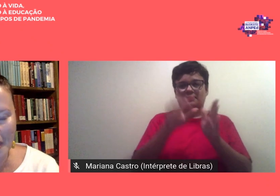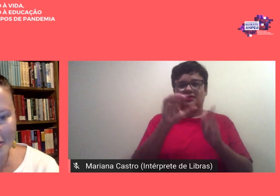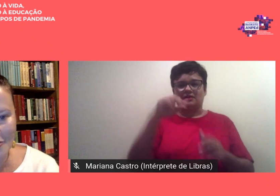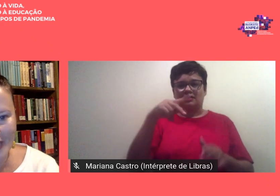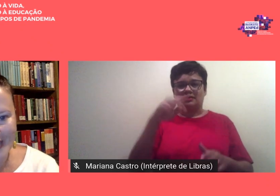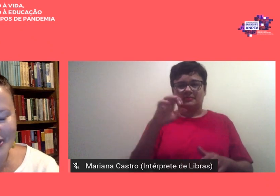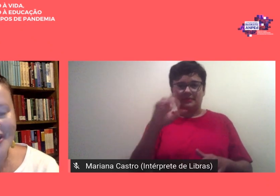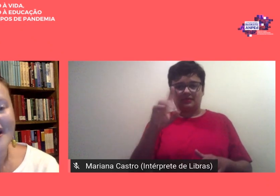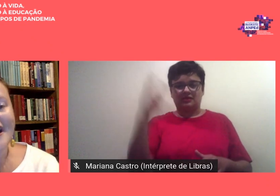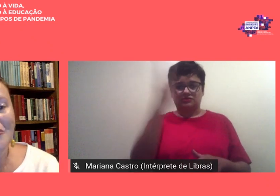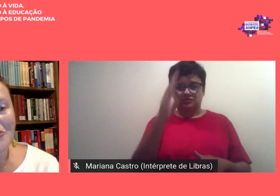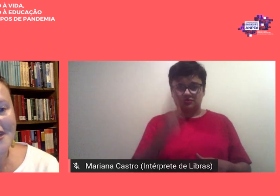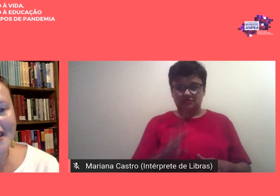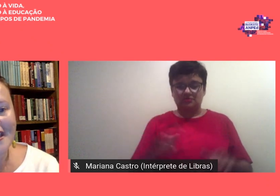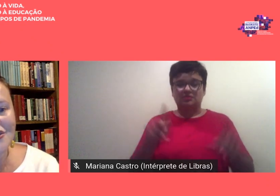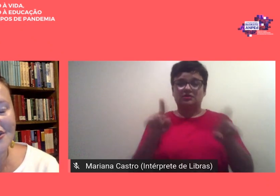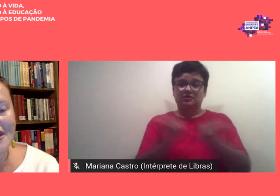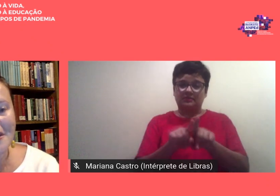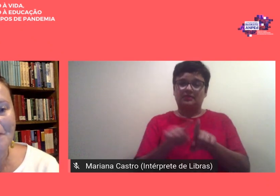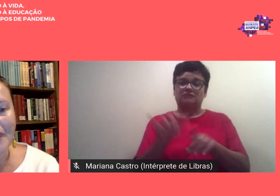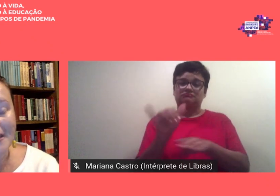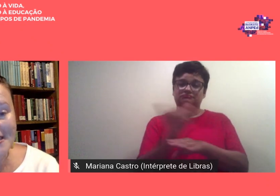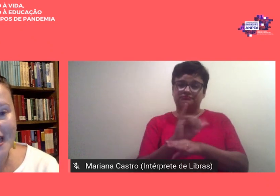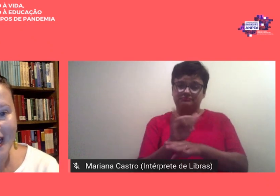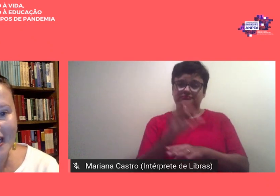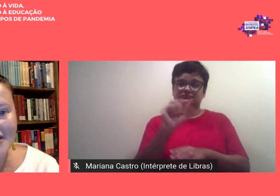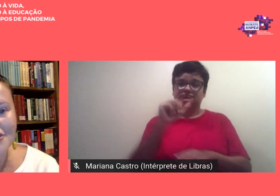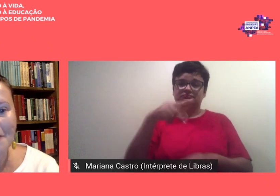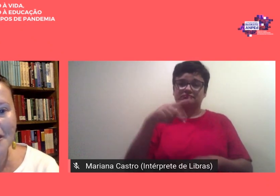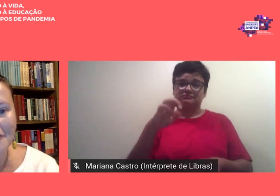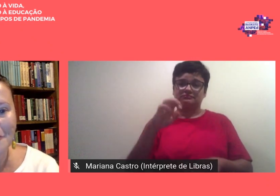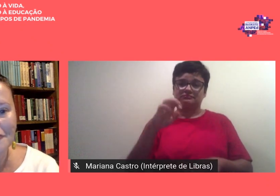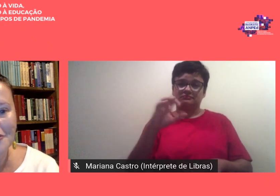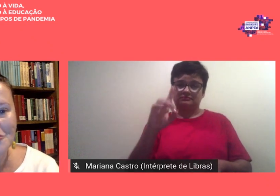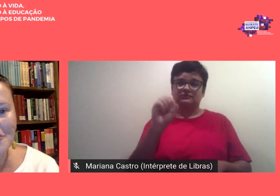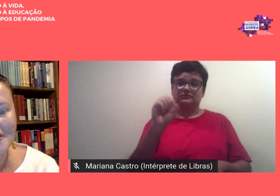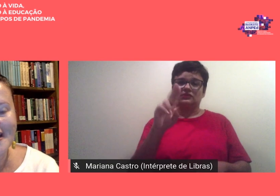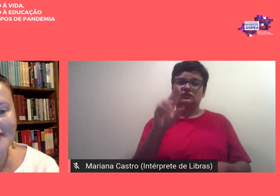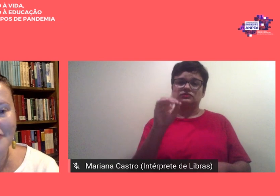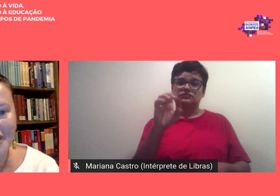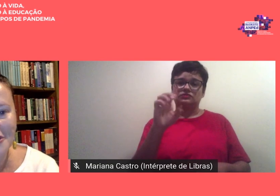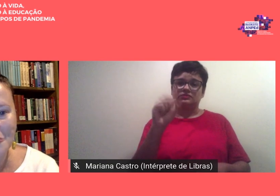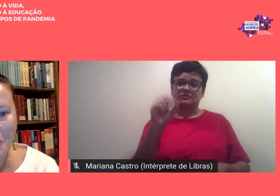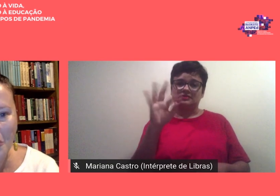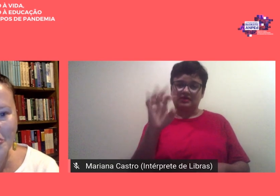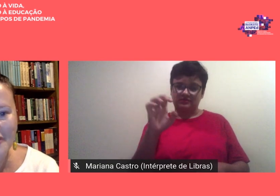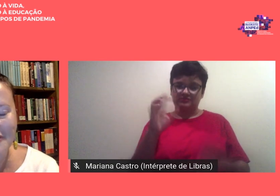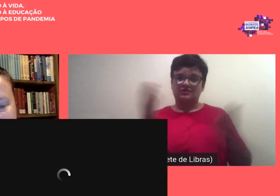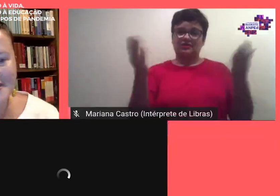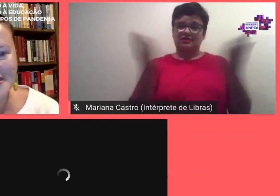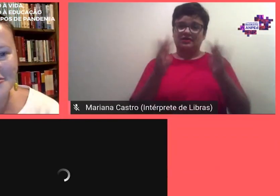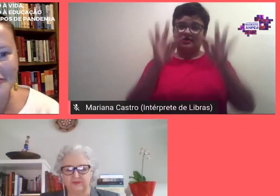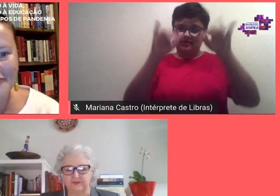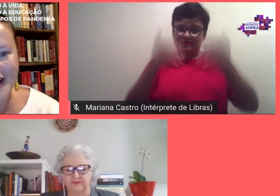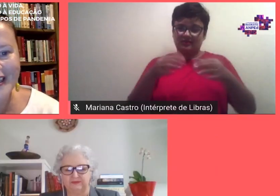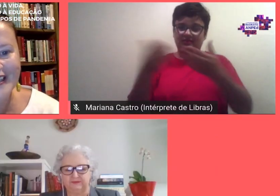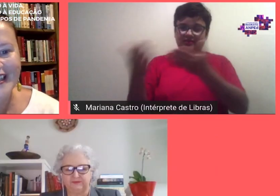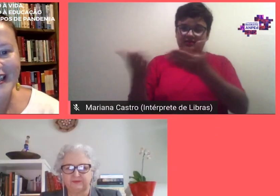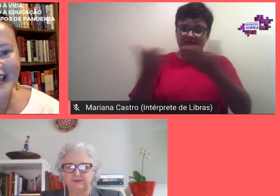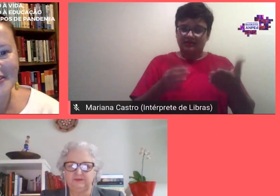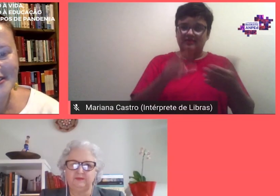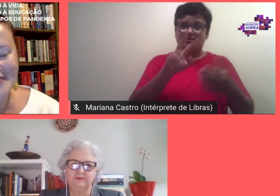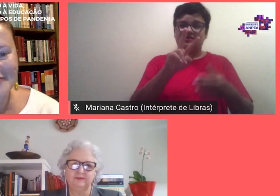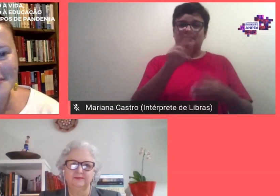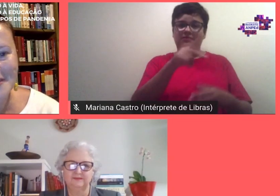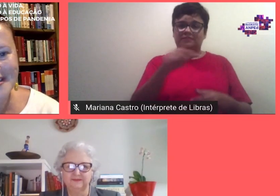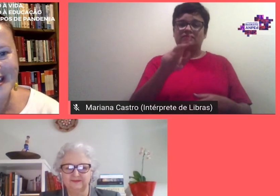também da Ampede Sudeste eu gostaria de encerrar chamando a professora Valdete Coco que vai fazer a sua fala